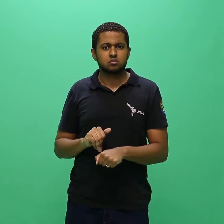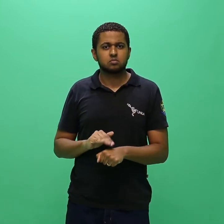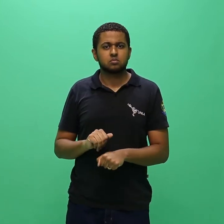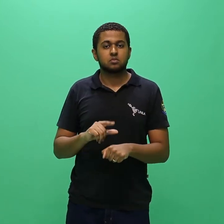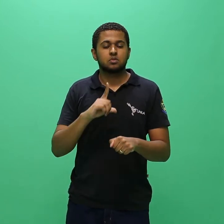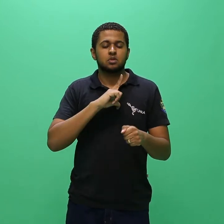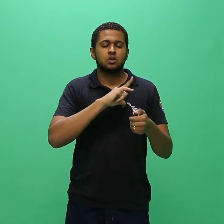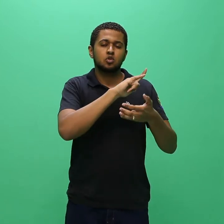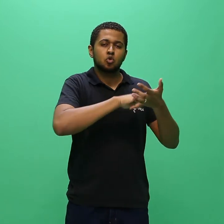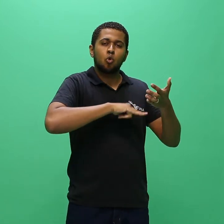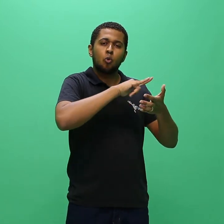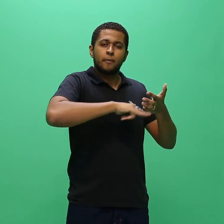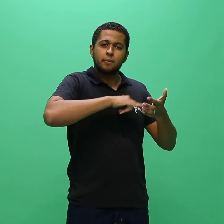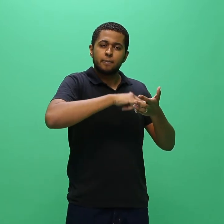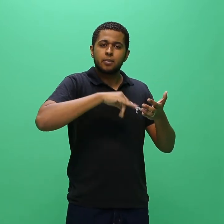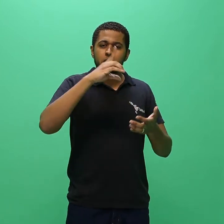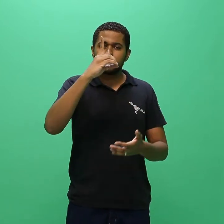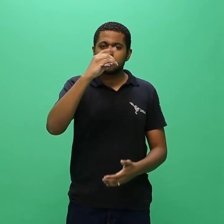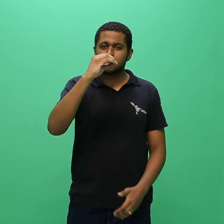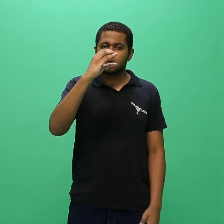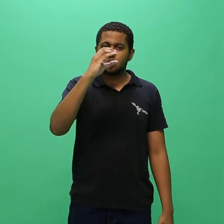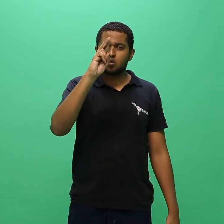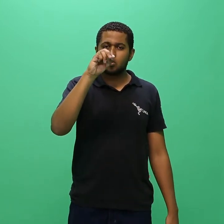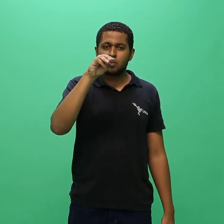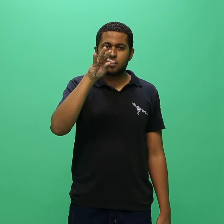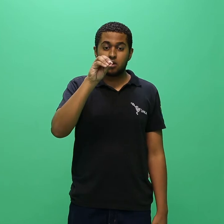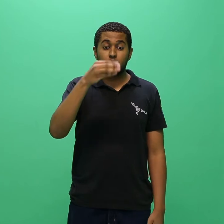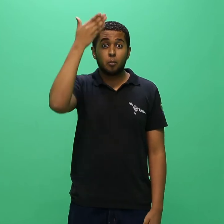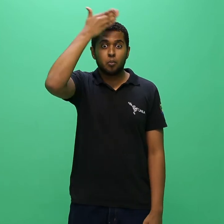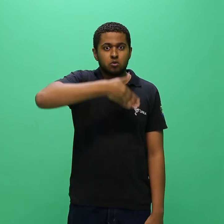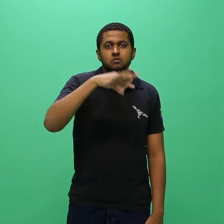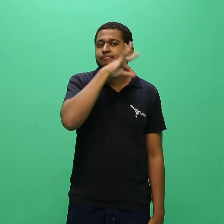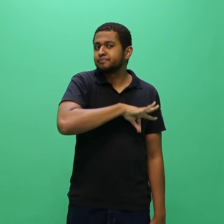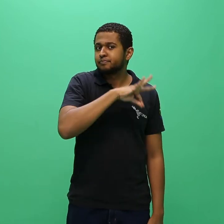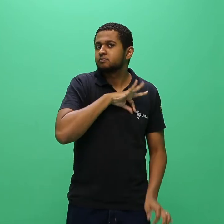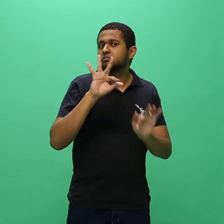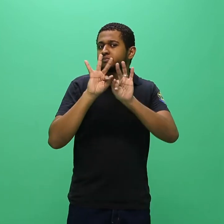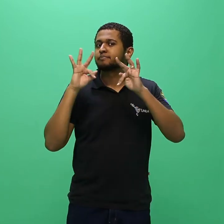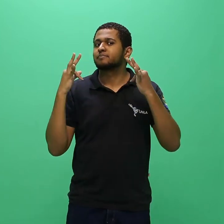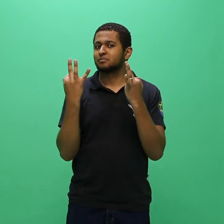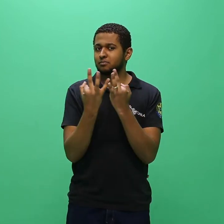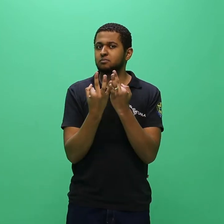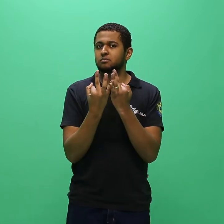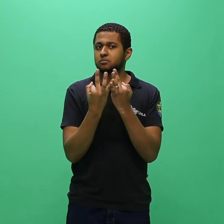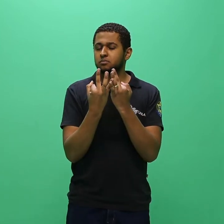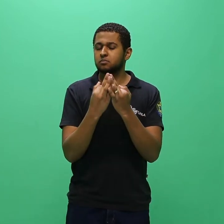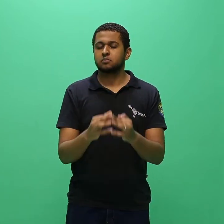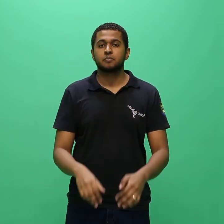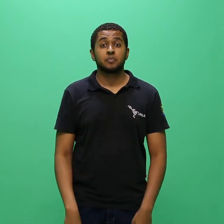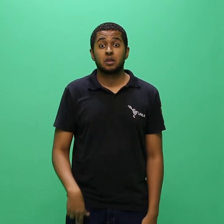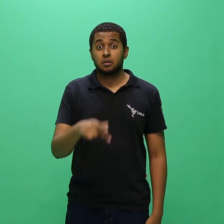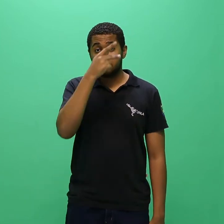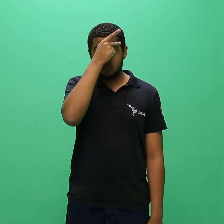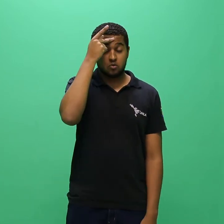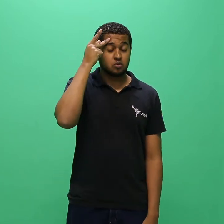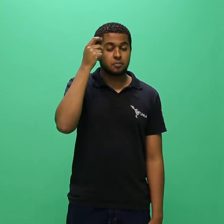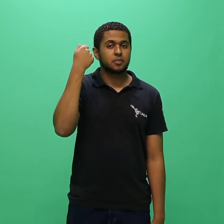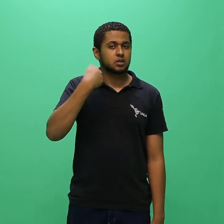documentos que comprovem a renda familiar, devendo estes estar em conformidade com os documentos